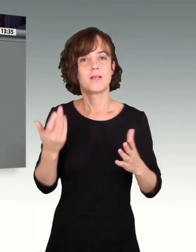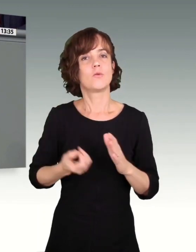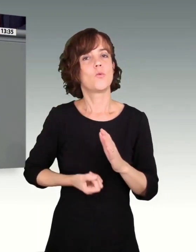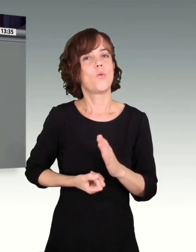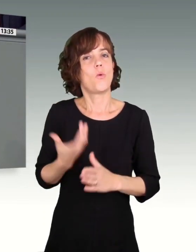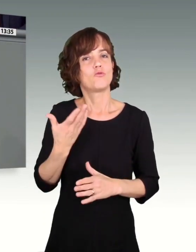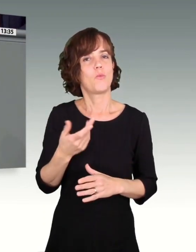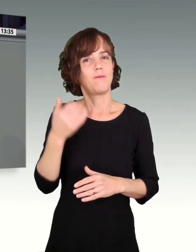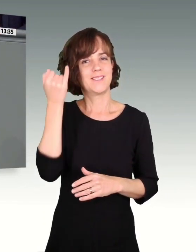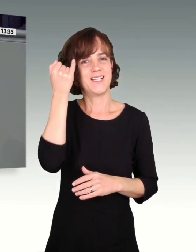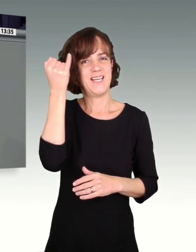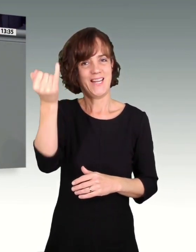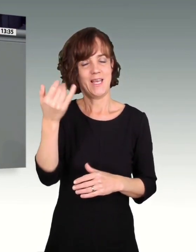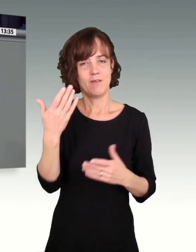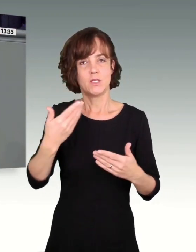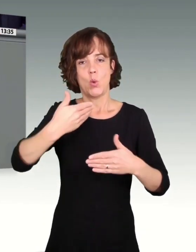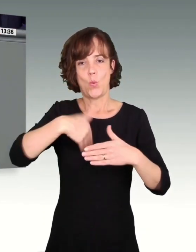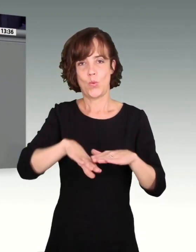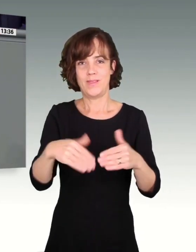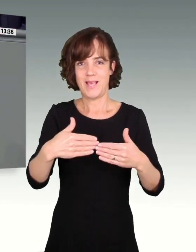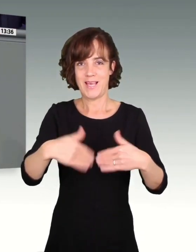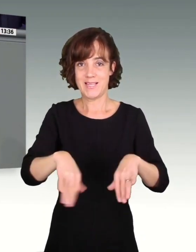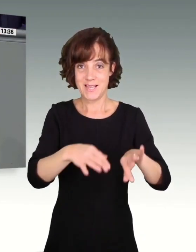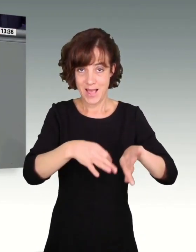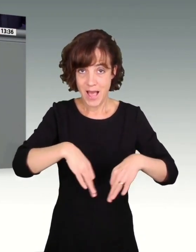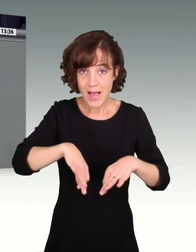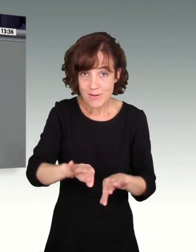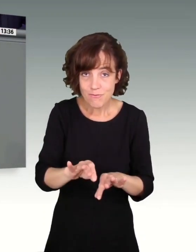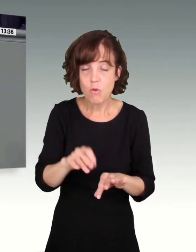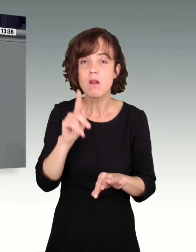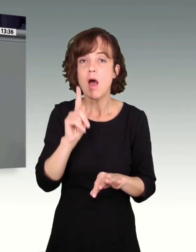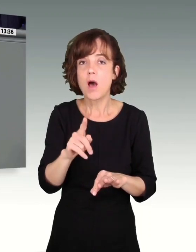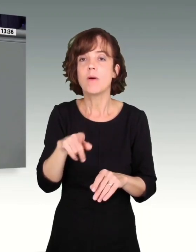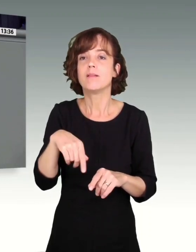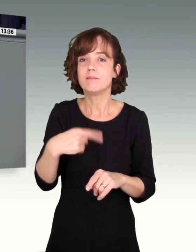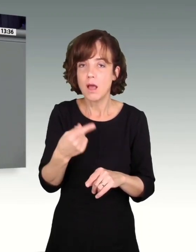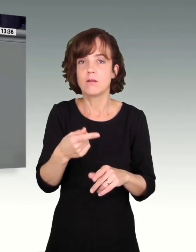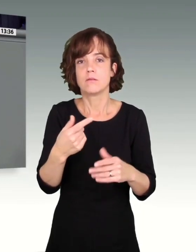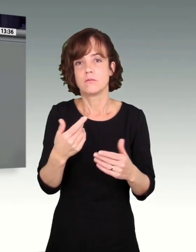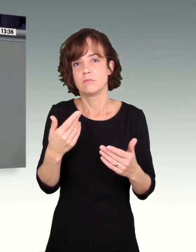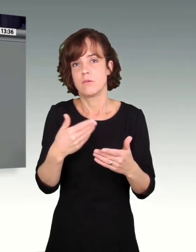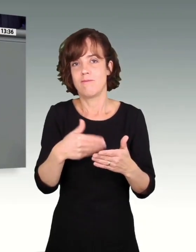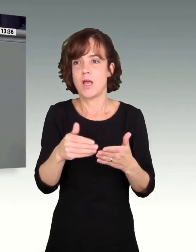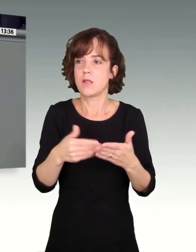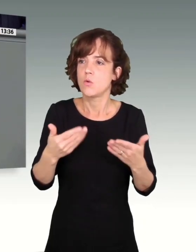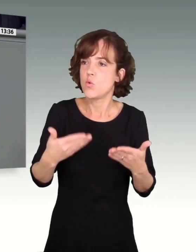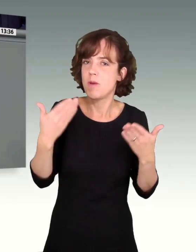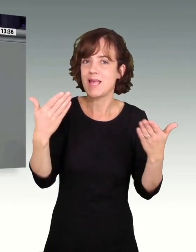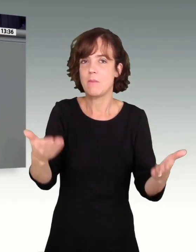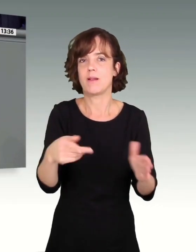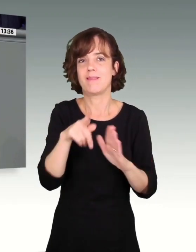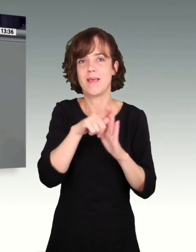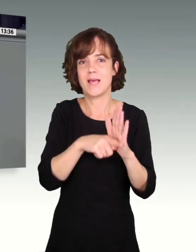Idee, eine Untergrenze einzuführen, aber dies dann den Tarifparteien letztendlich zu